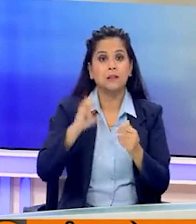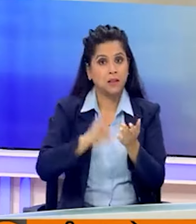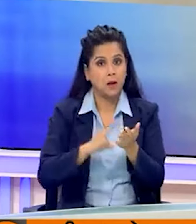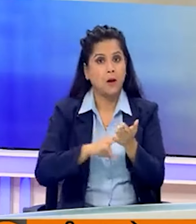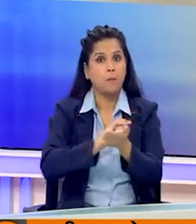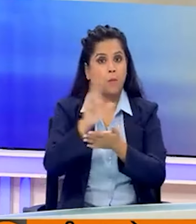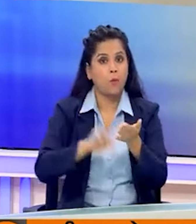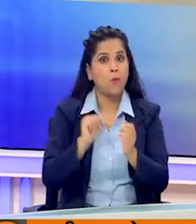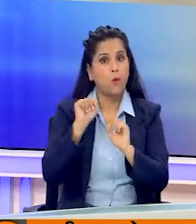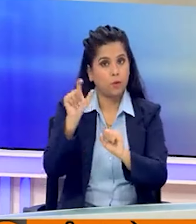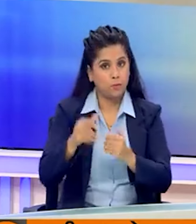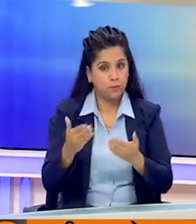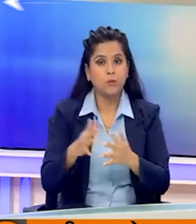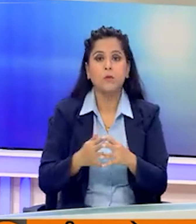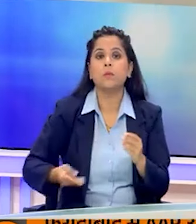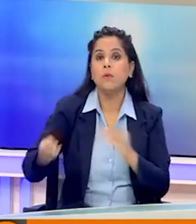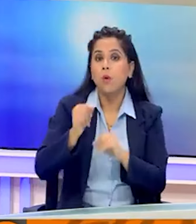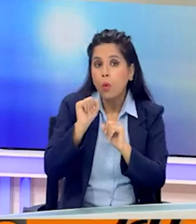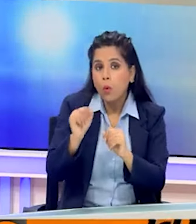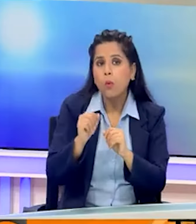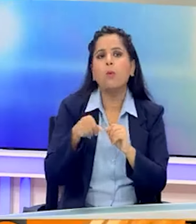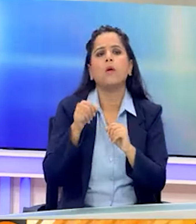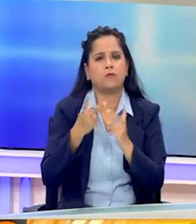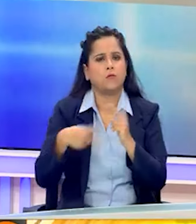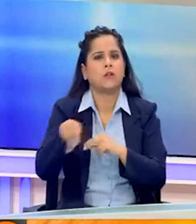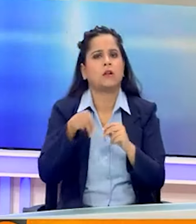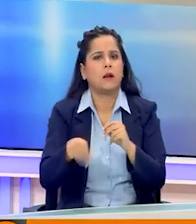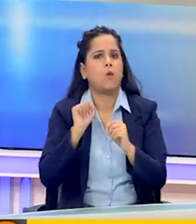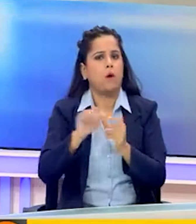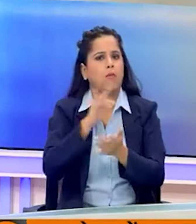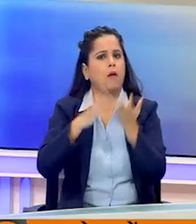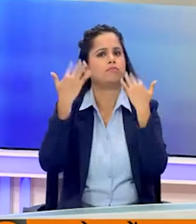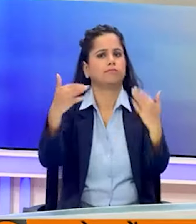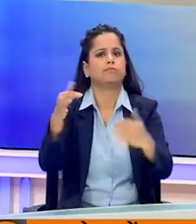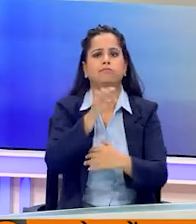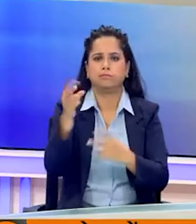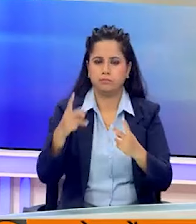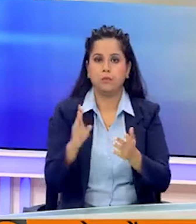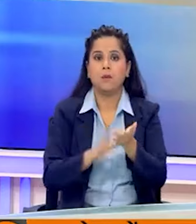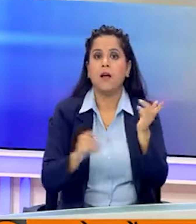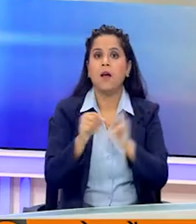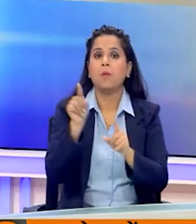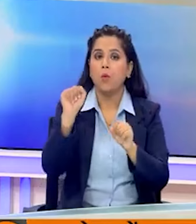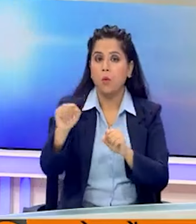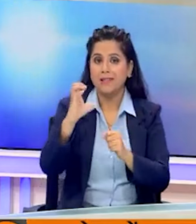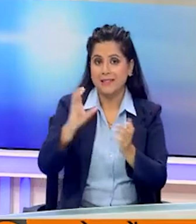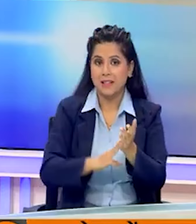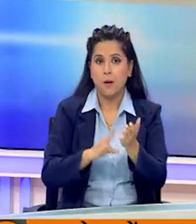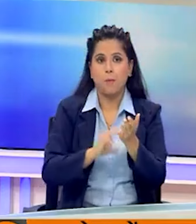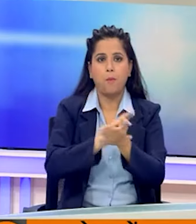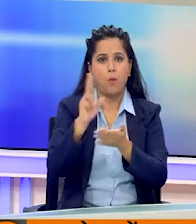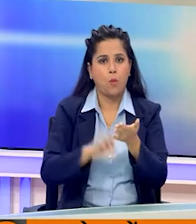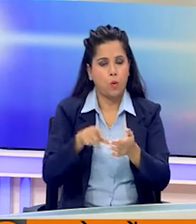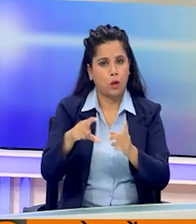रर्मान जी। पश्चिम सिंभूम में परिवर्तन सभा को सम्भूदत करेगे। वहीं मध्यप्रदेश के मुख्यमंत्री और ओक्टर मोहन यादव